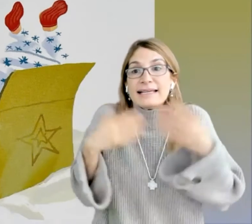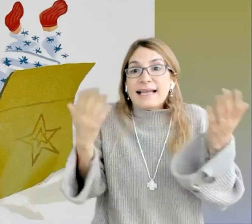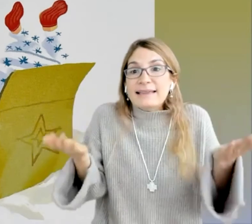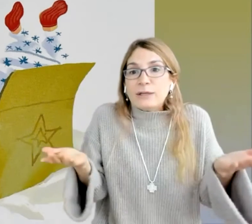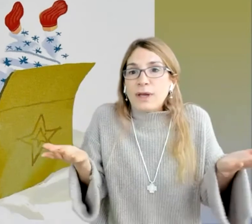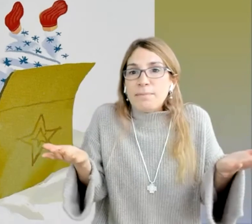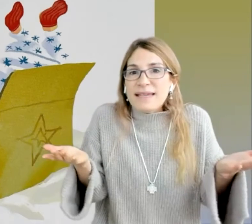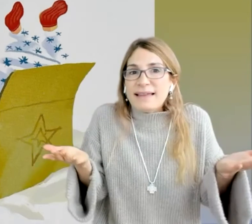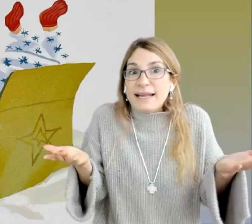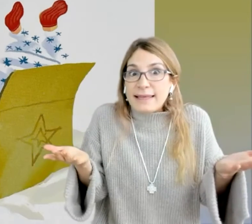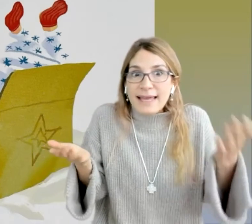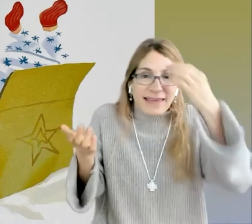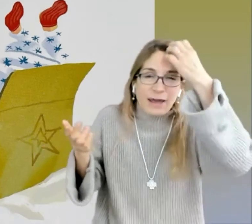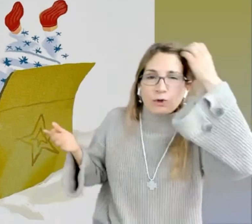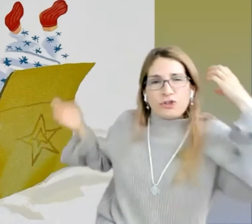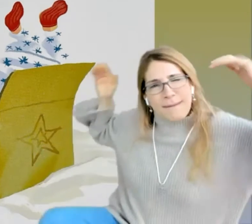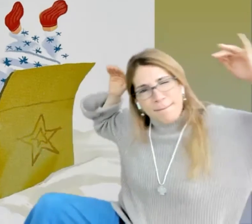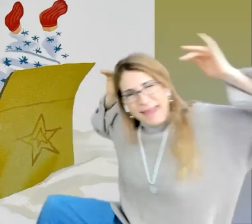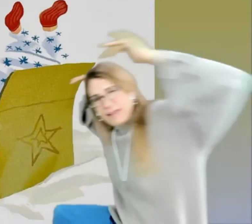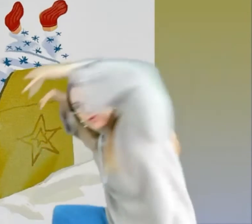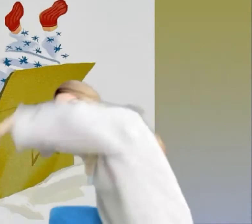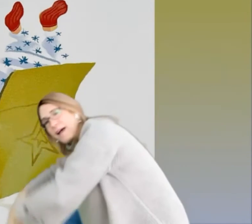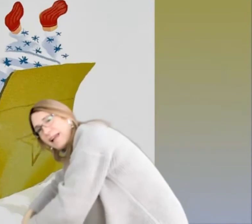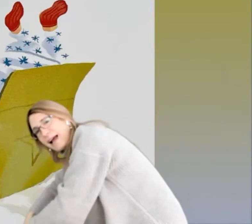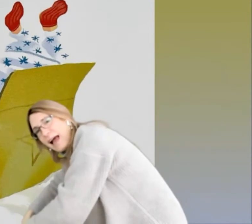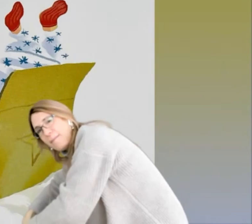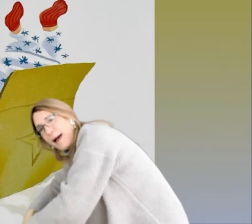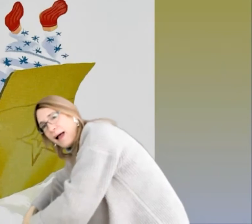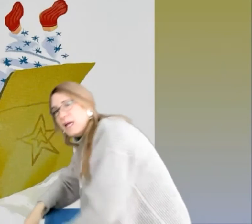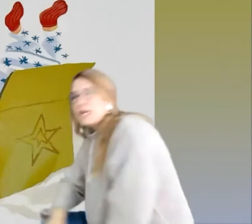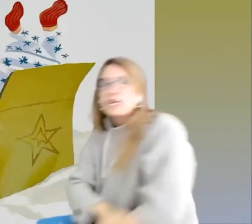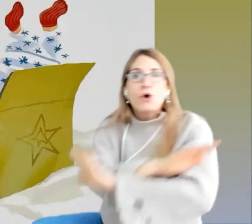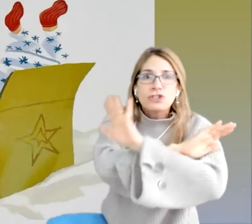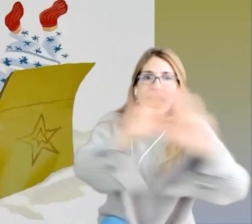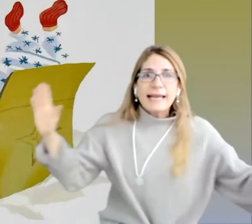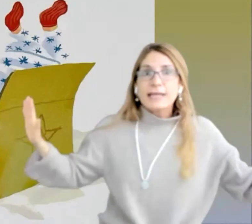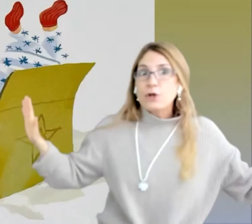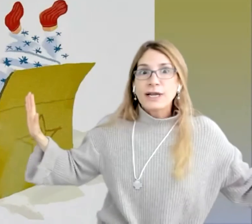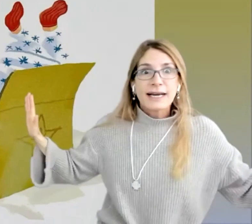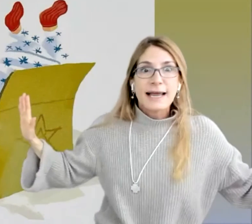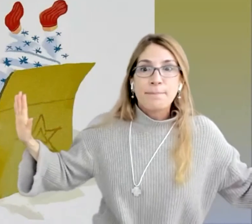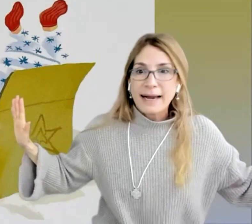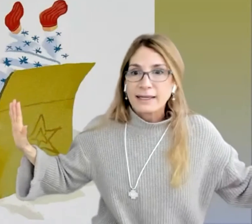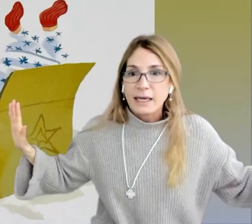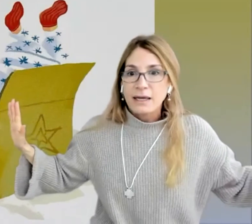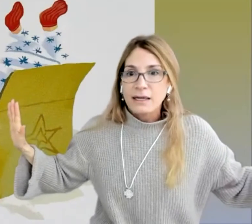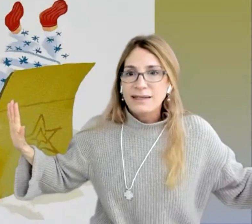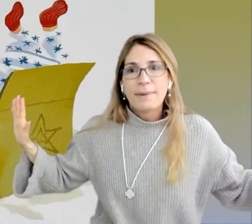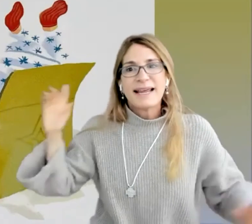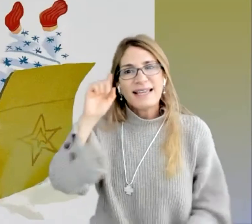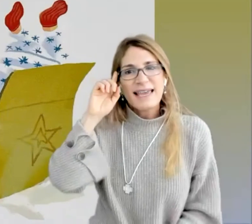Alessandra, ¿tú qué piensas de la idea de que Otto se meta a su caja de la calma y no salga y no regrese al parque? ¿Te parece